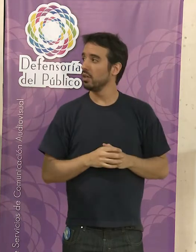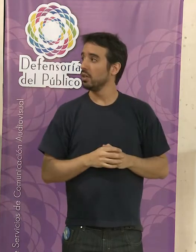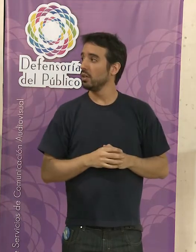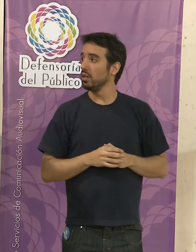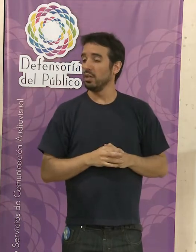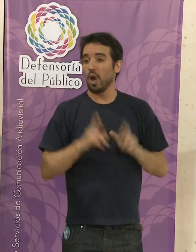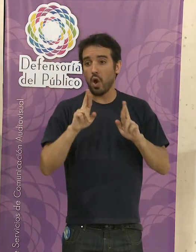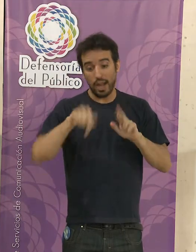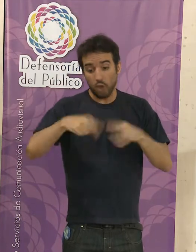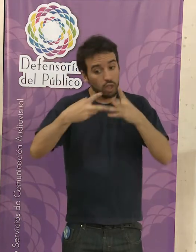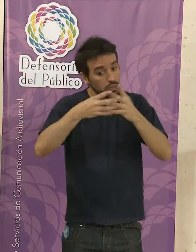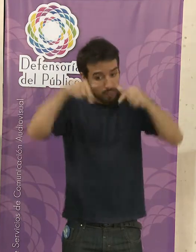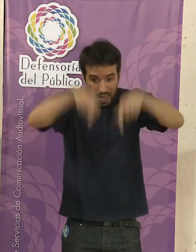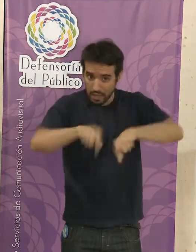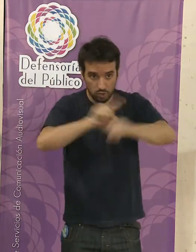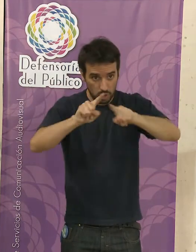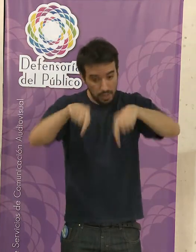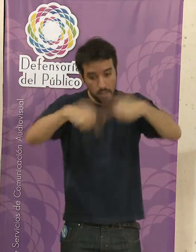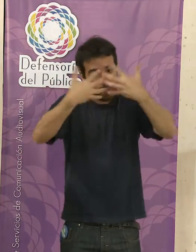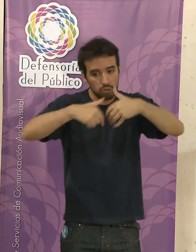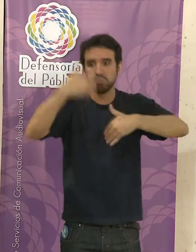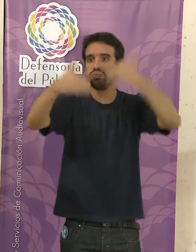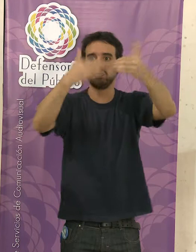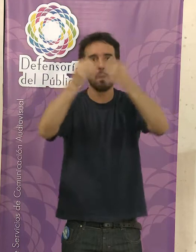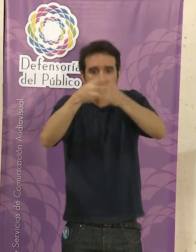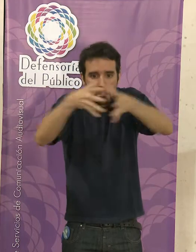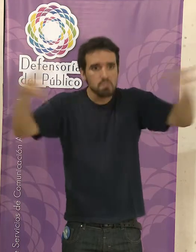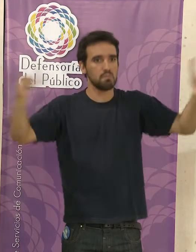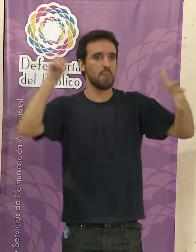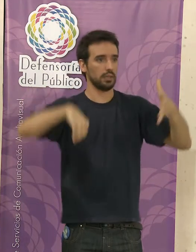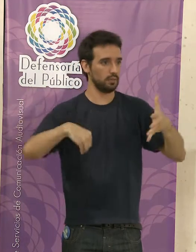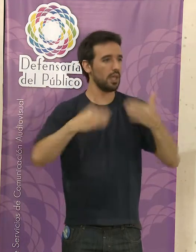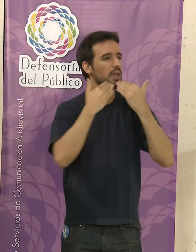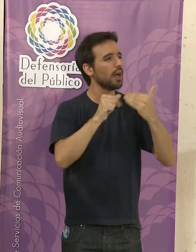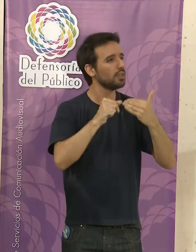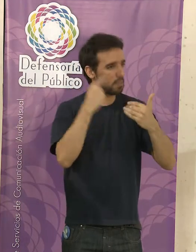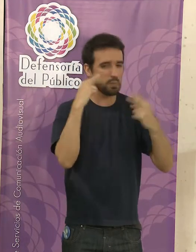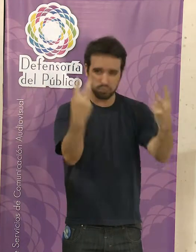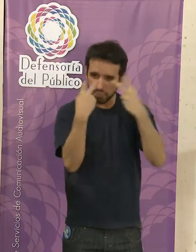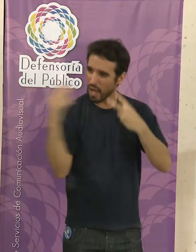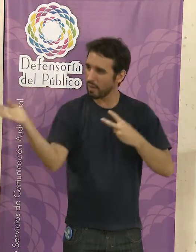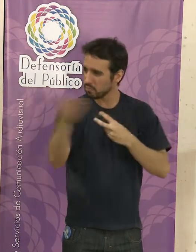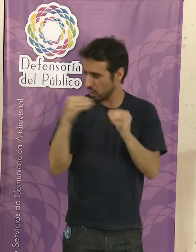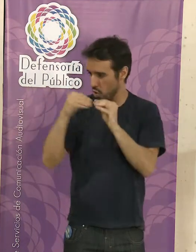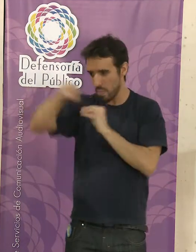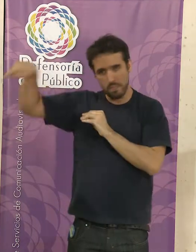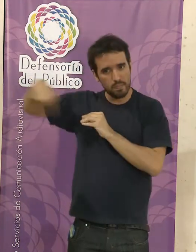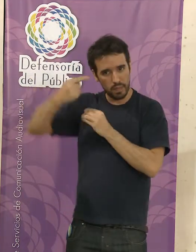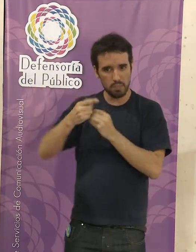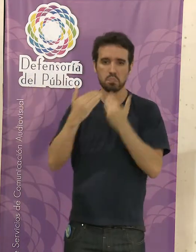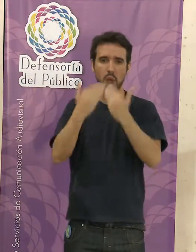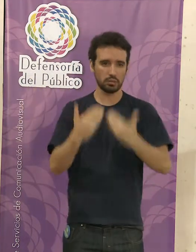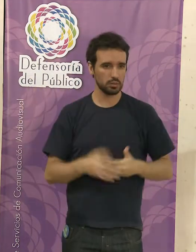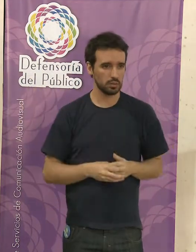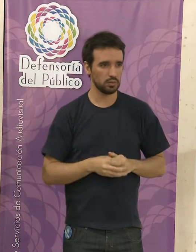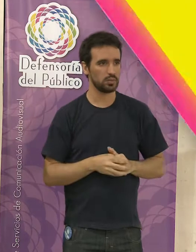Espero que esto no quede acá y que el proyecto pueda salir adelante. Y gracias por escucharnos a mí y a todos los que me presentaron y se expresaron